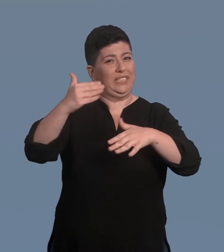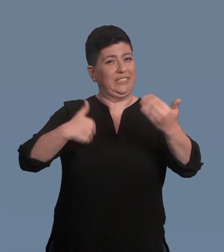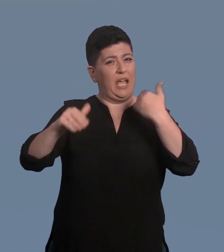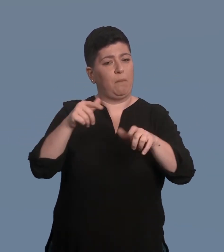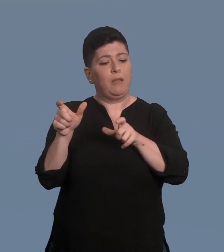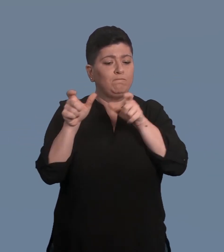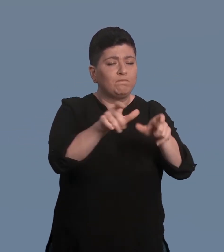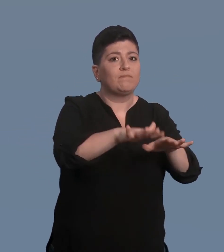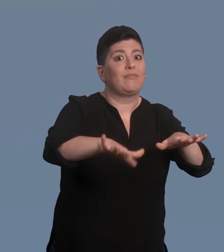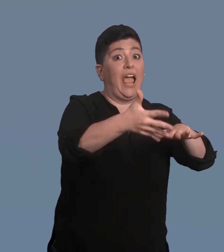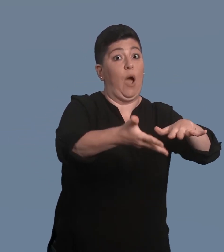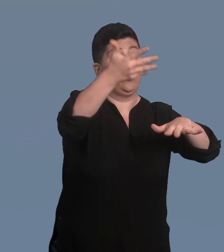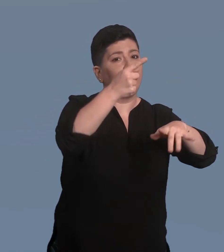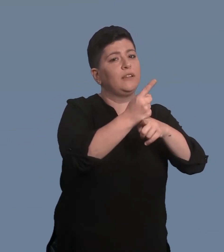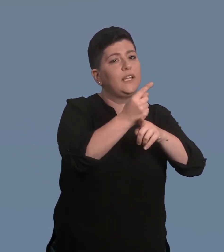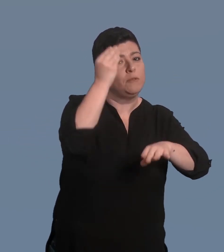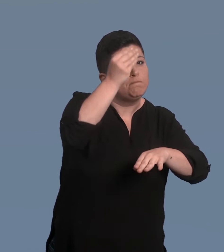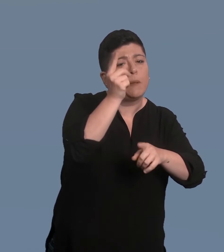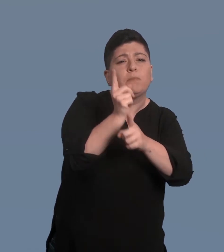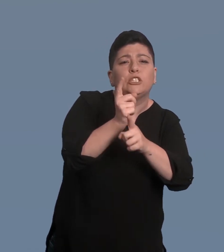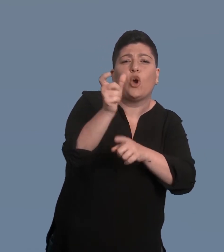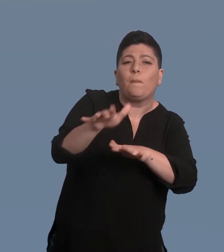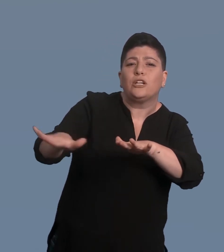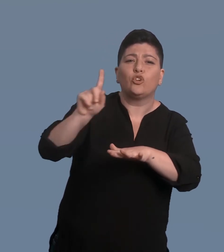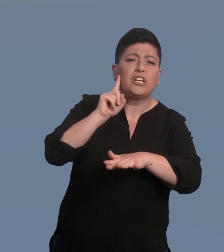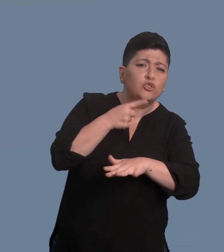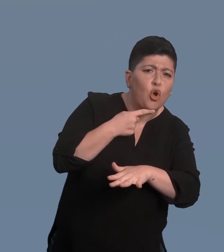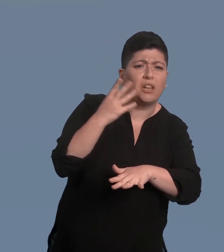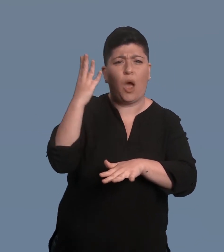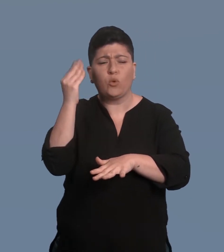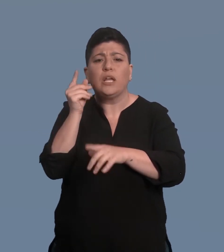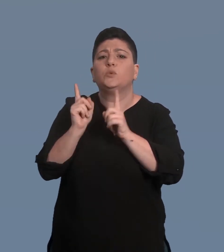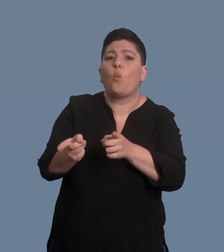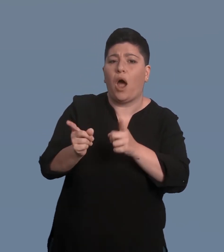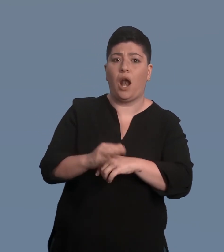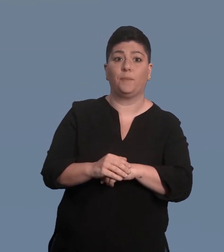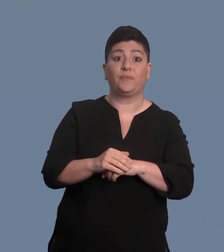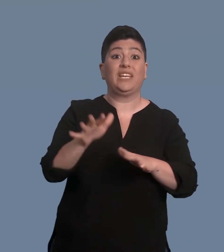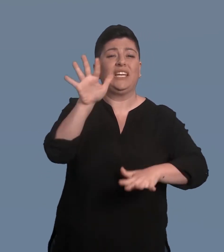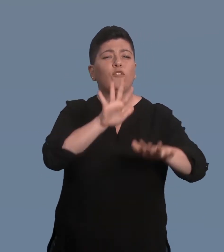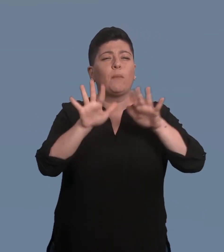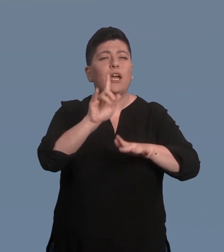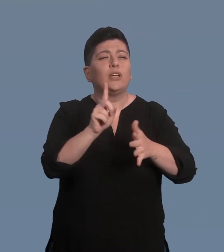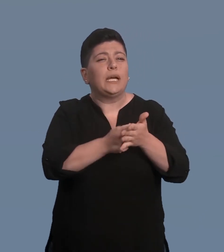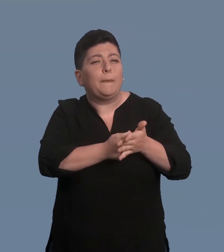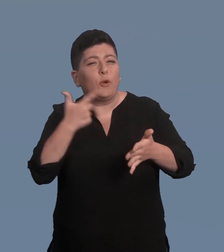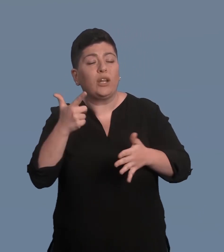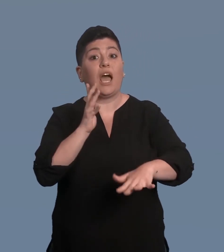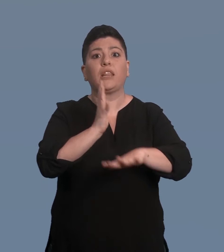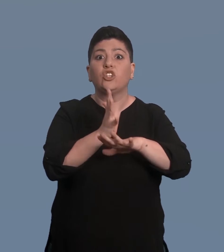audiolese o non udenti, a rendere accessibili in lingua dei segni informazioni importanti e ad assumere i costi dei servizi di